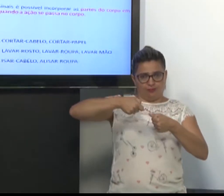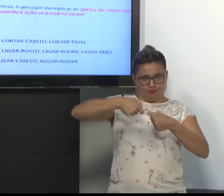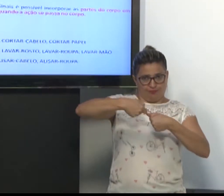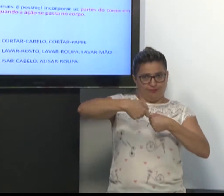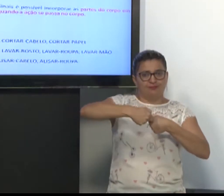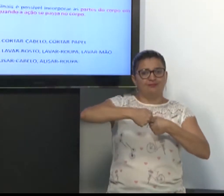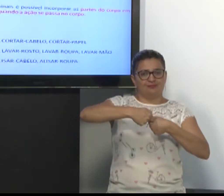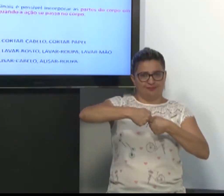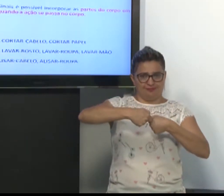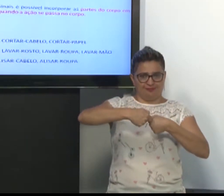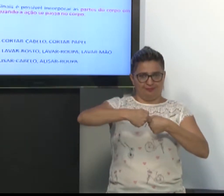Cortar unha.